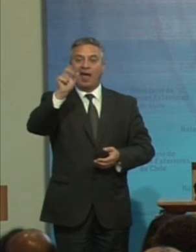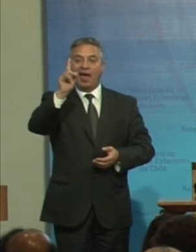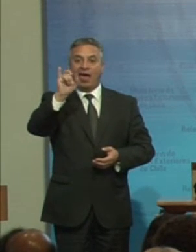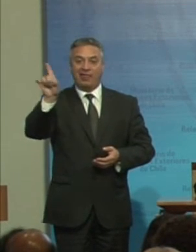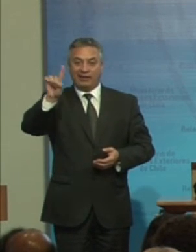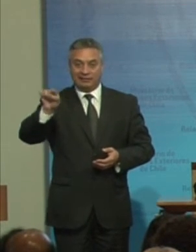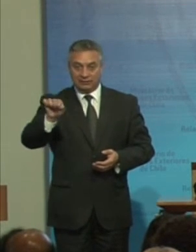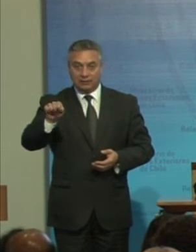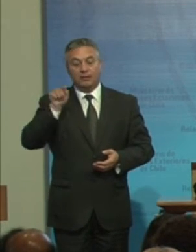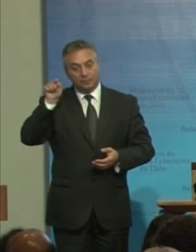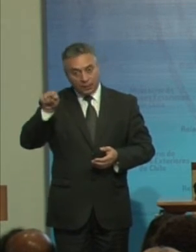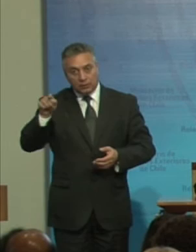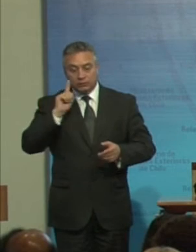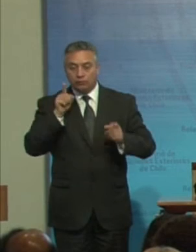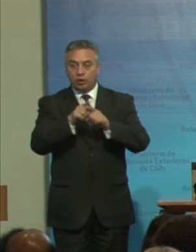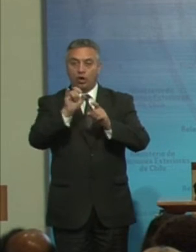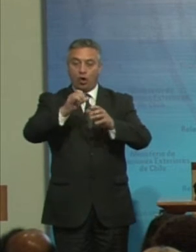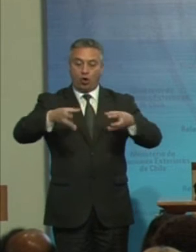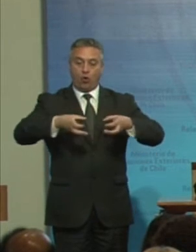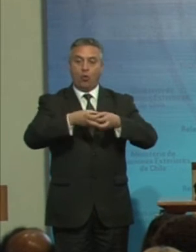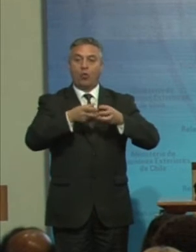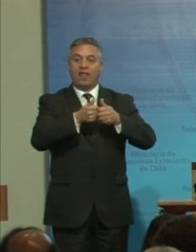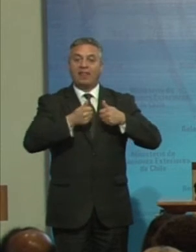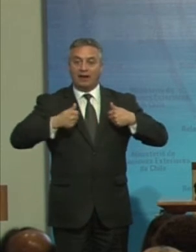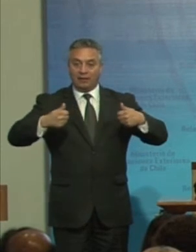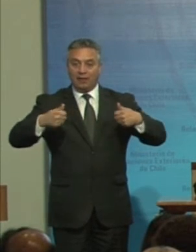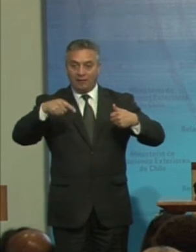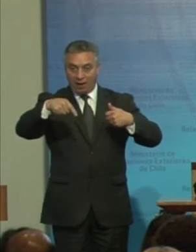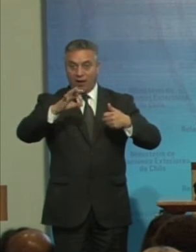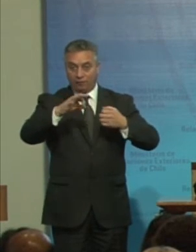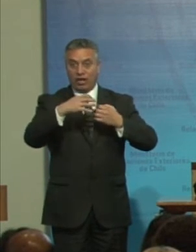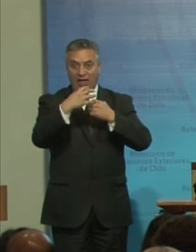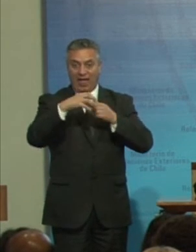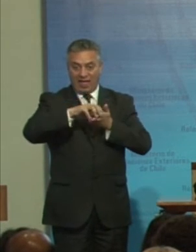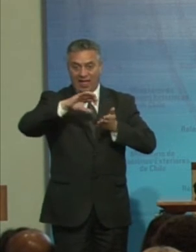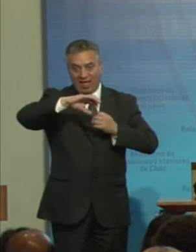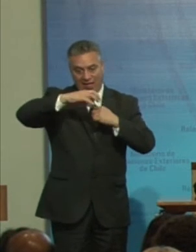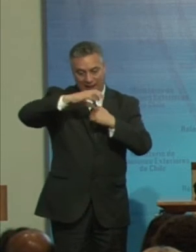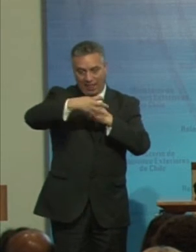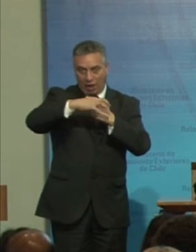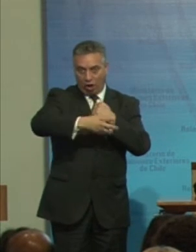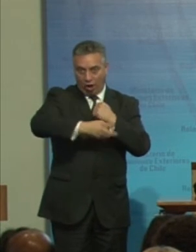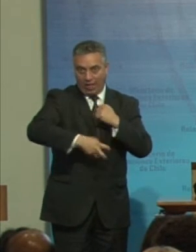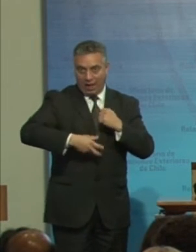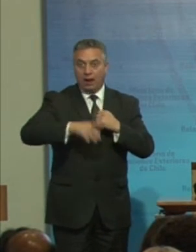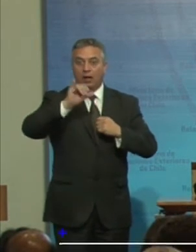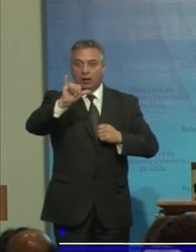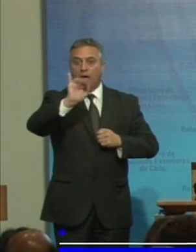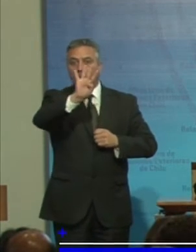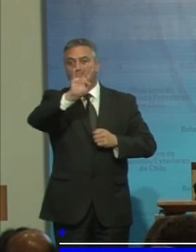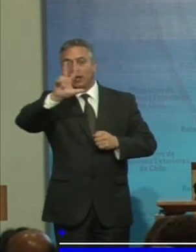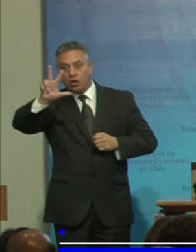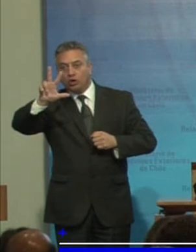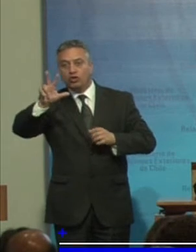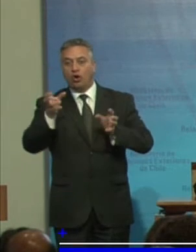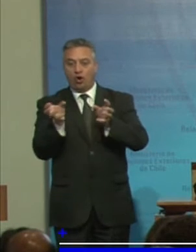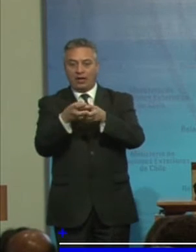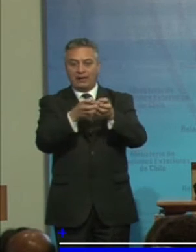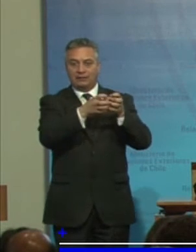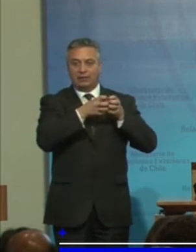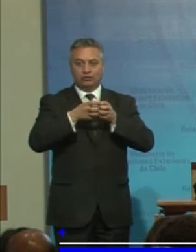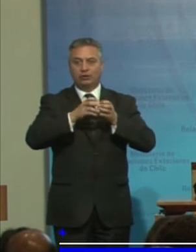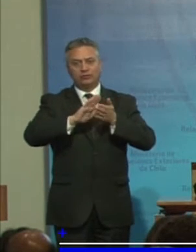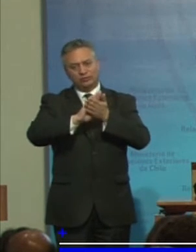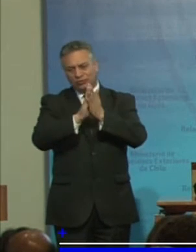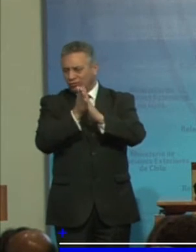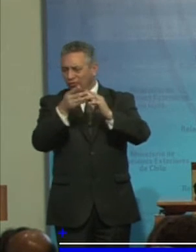De la Junta Directiva De nuestra institución A nivel regional Y de las 48 Organizaciones De todo tipo De